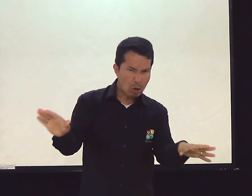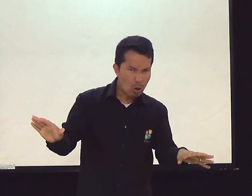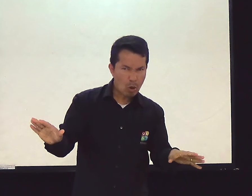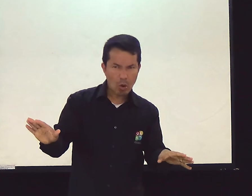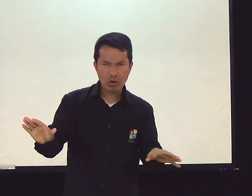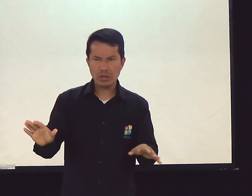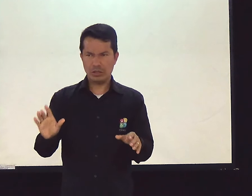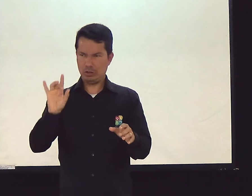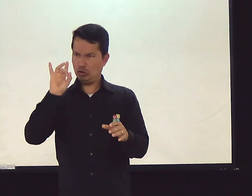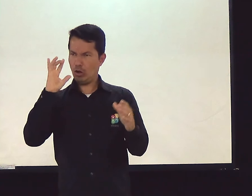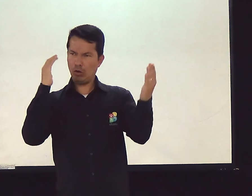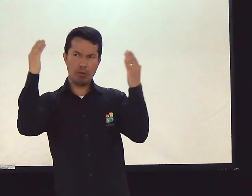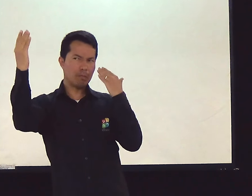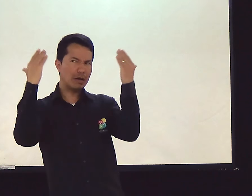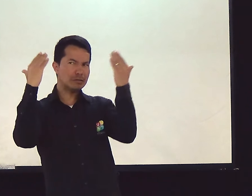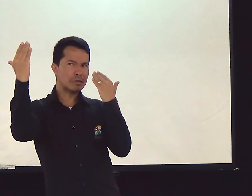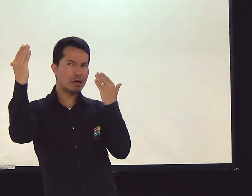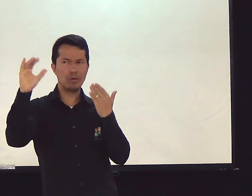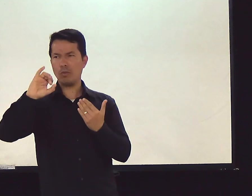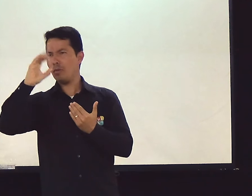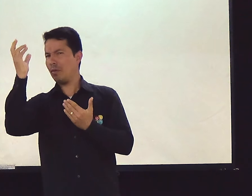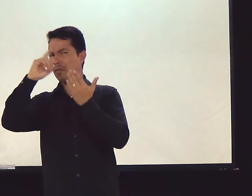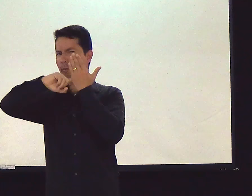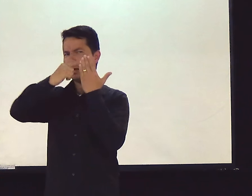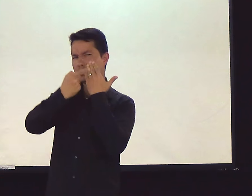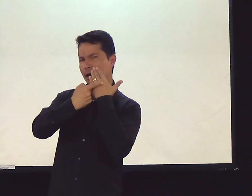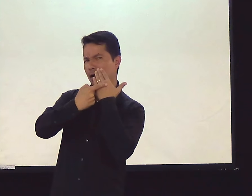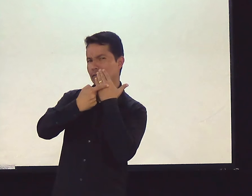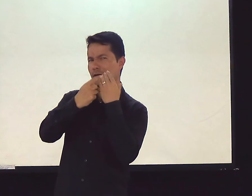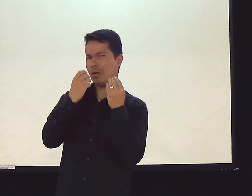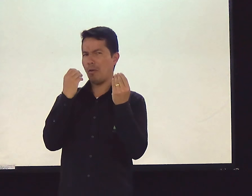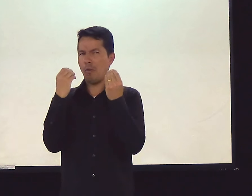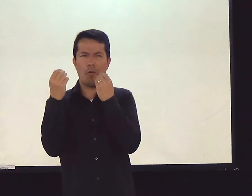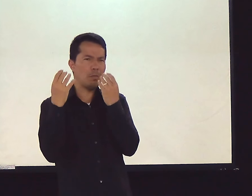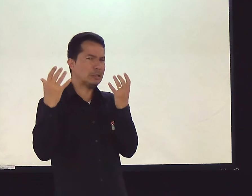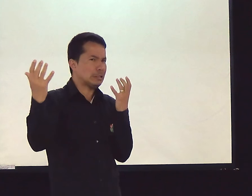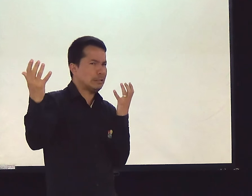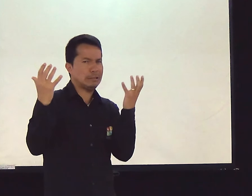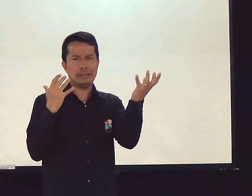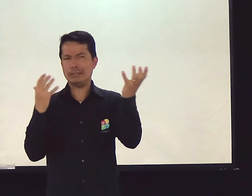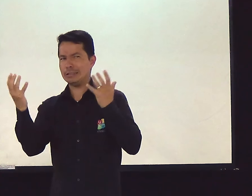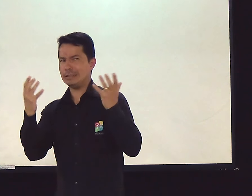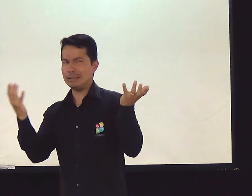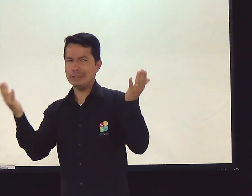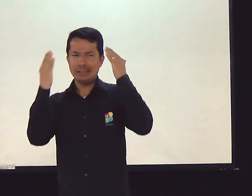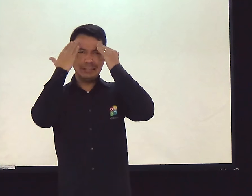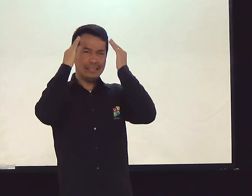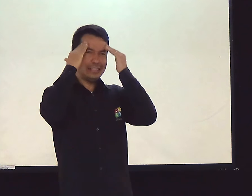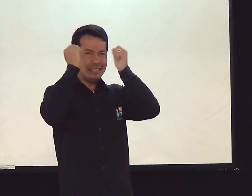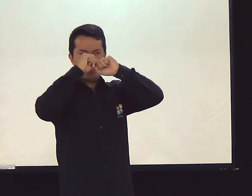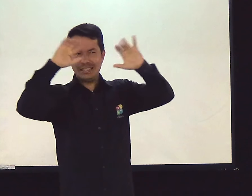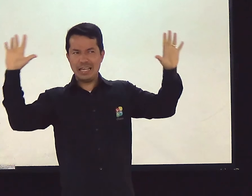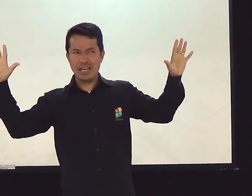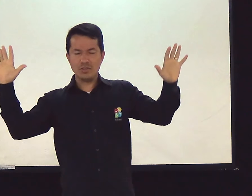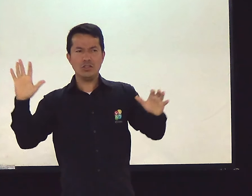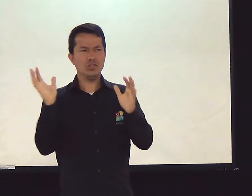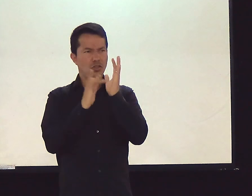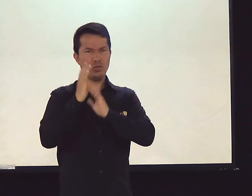é que isso vai acabar. Vai acabar ou é só uma confusão, uma metáfora? Não estou entendendo. como que é? Está tudo